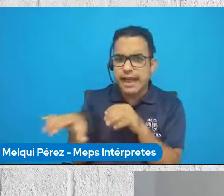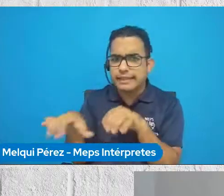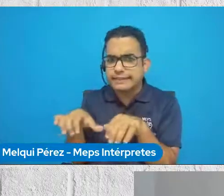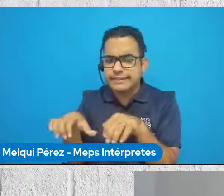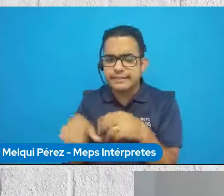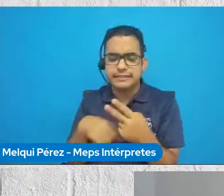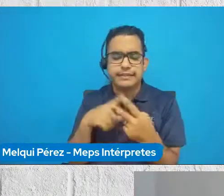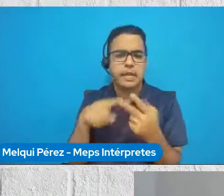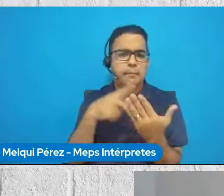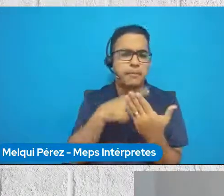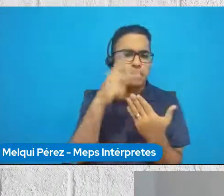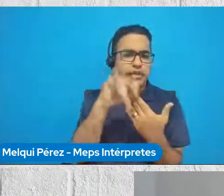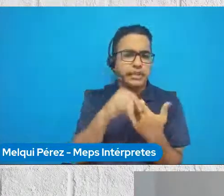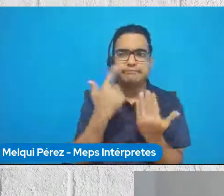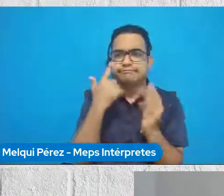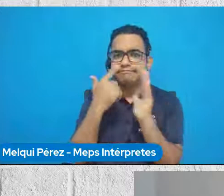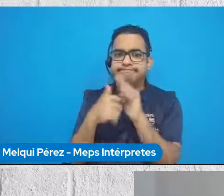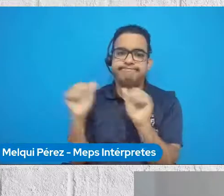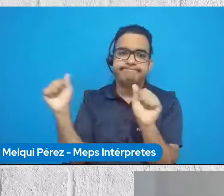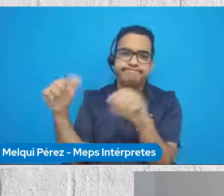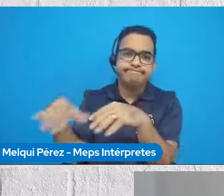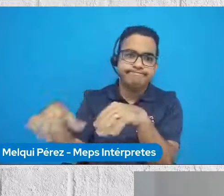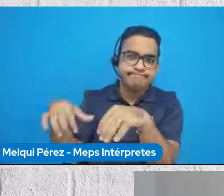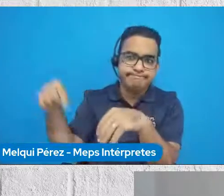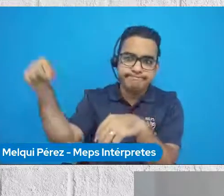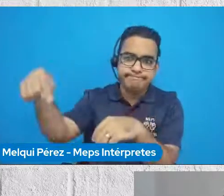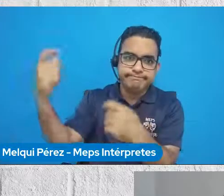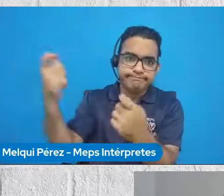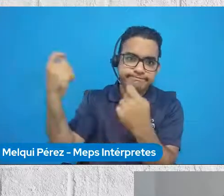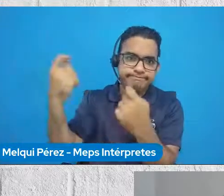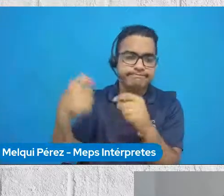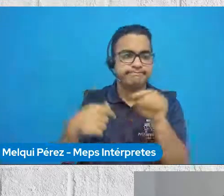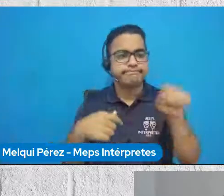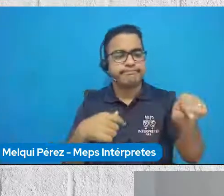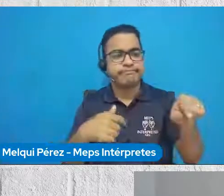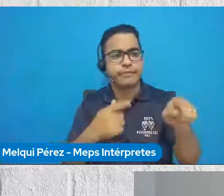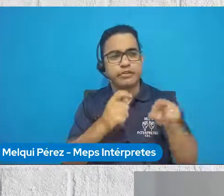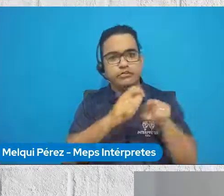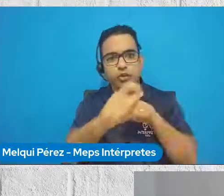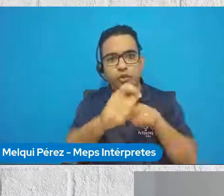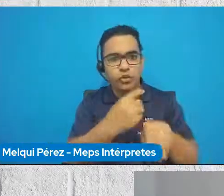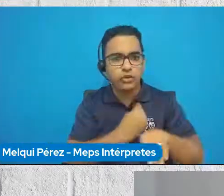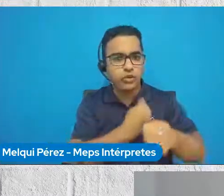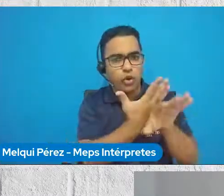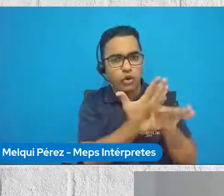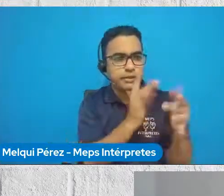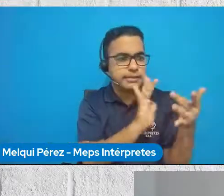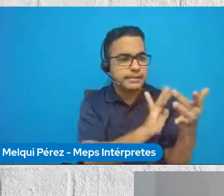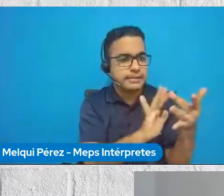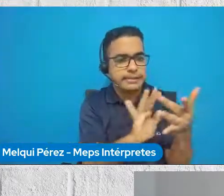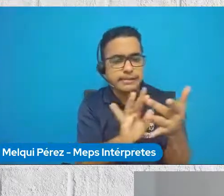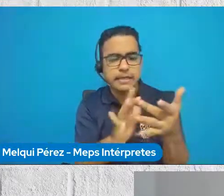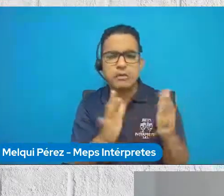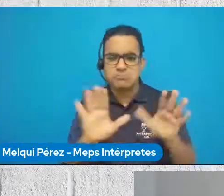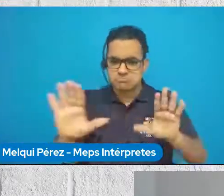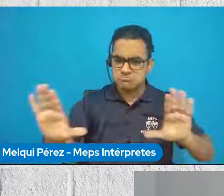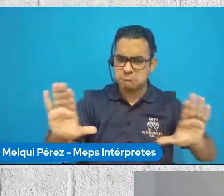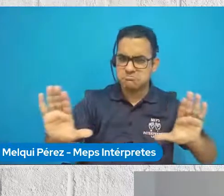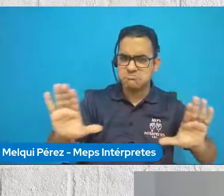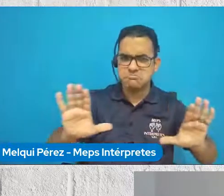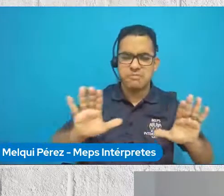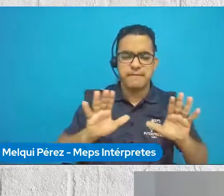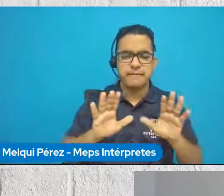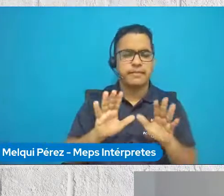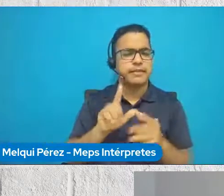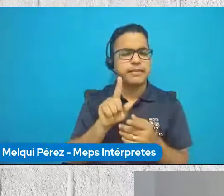concretas, como el evento, como el monitoreo telefónico, etcétera. Pero yo quisiera